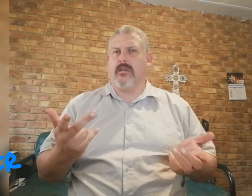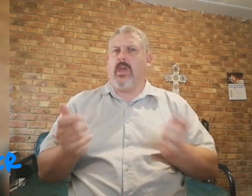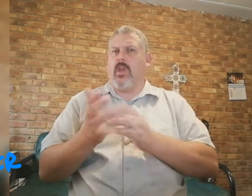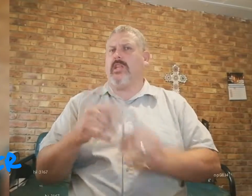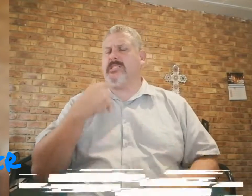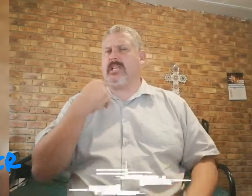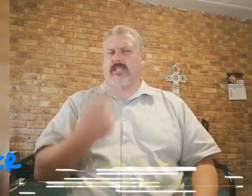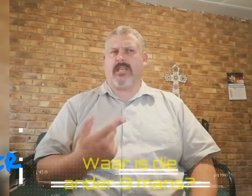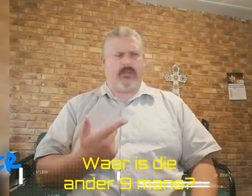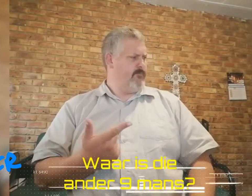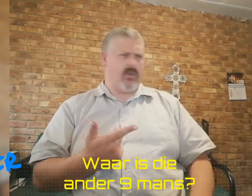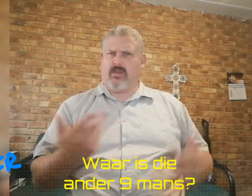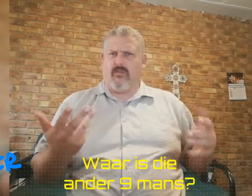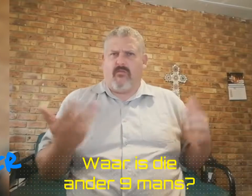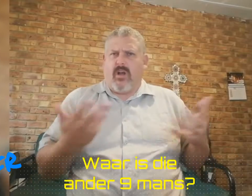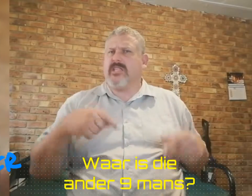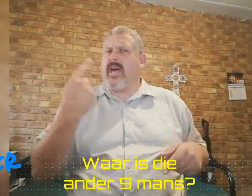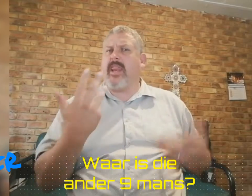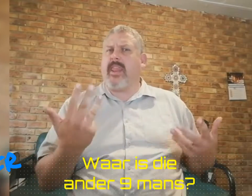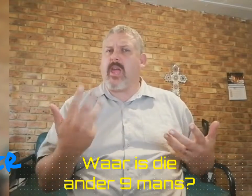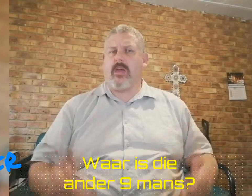En Jesus het gescheien, maar waar is die ander neerge?